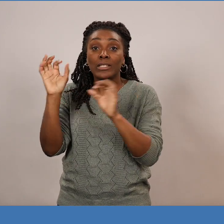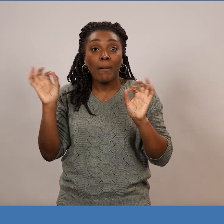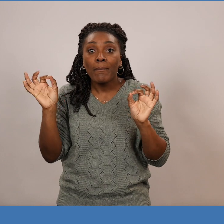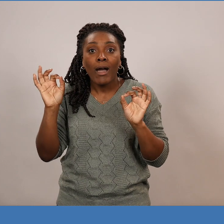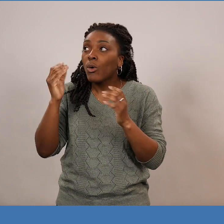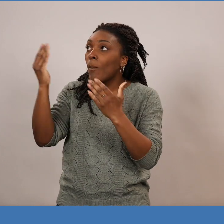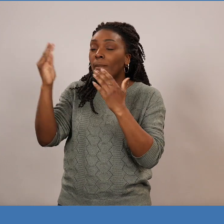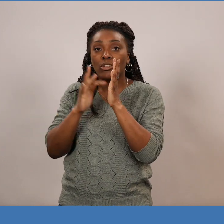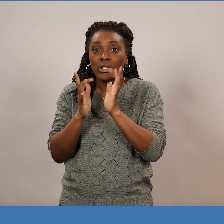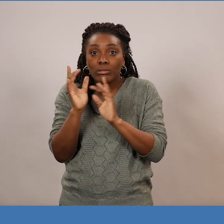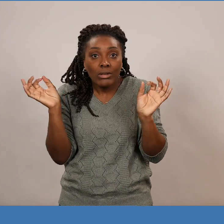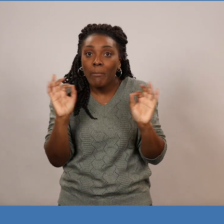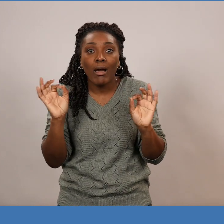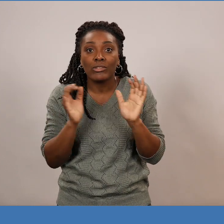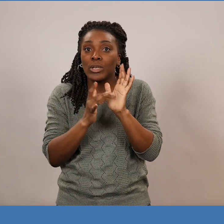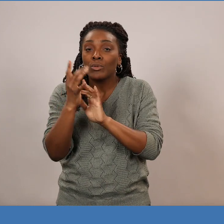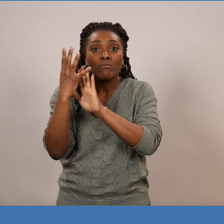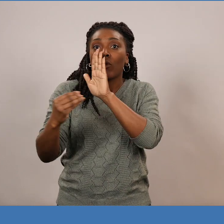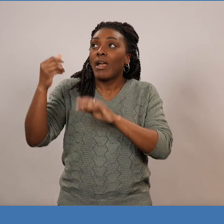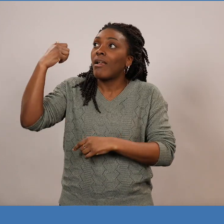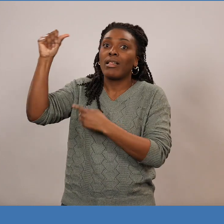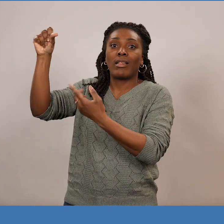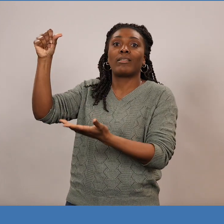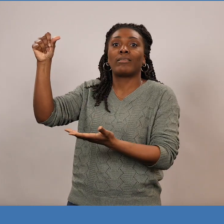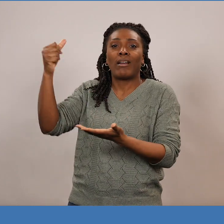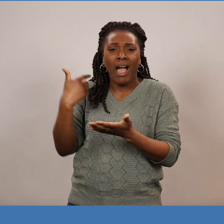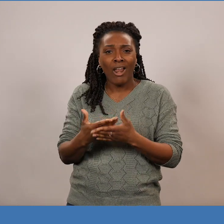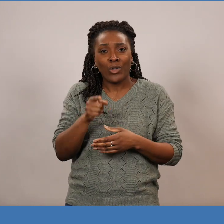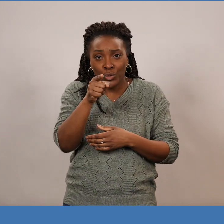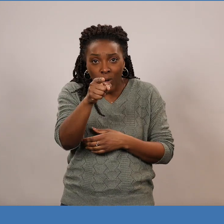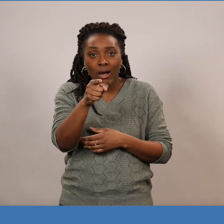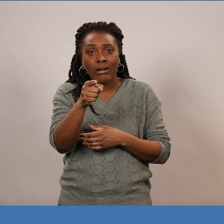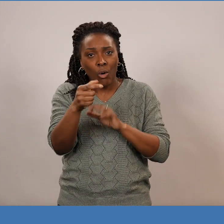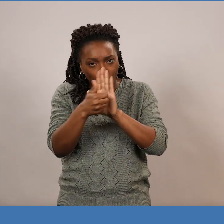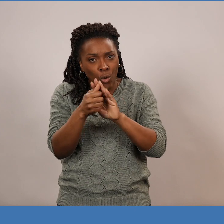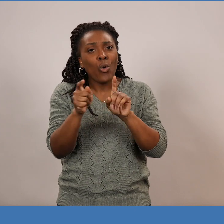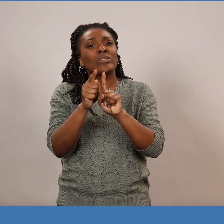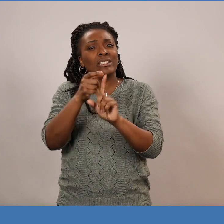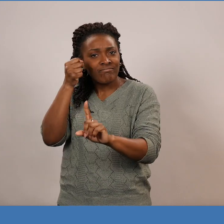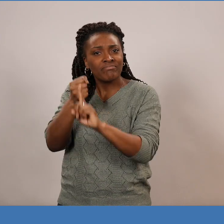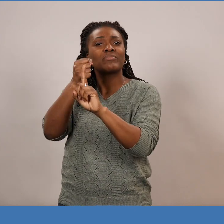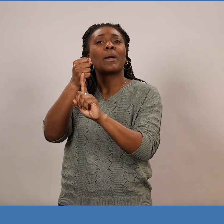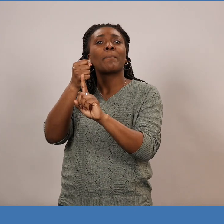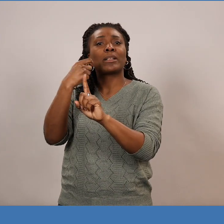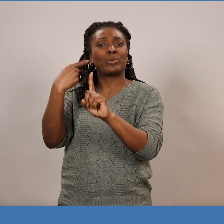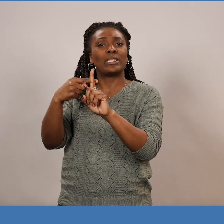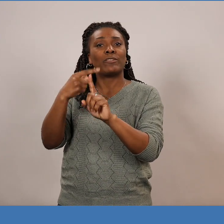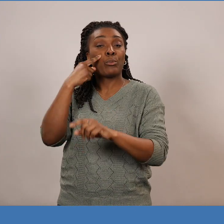Je n'ai pas connu de modèle comme celui de Jésus. Alors, marque ta génération par l'esprit qui t'a donné. Il a